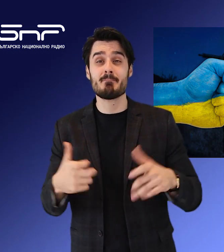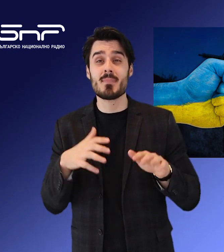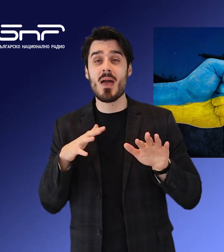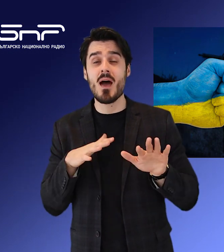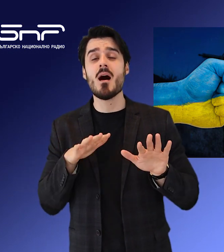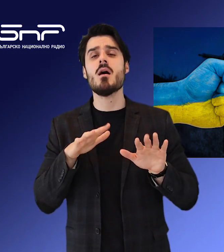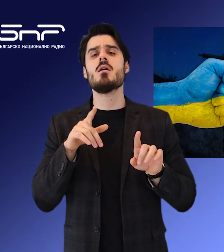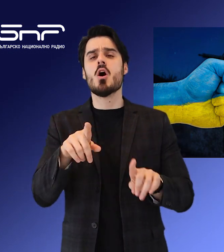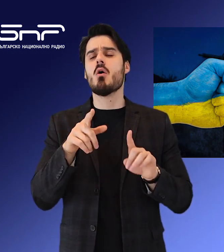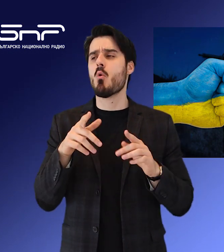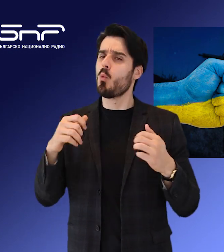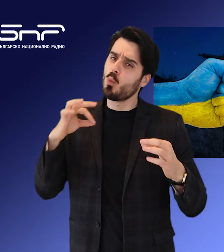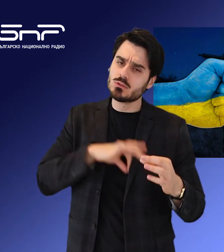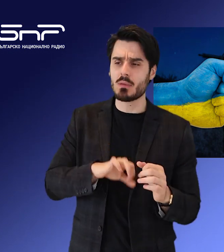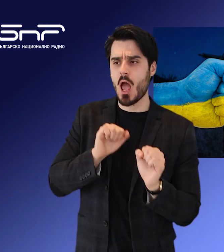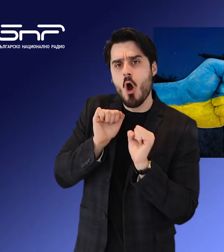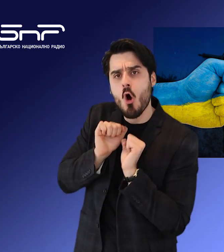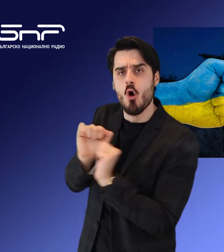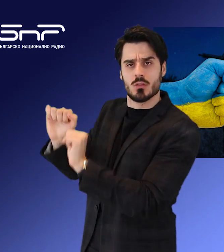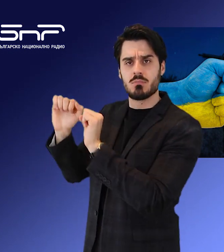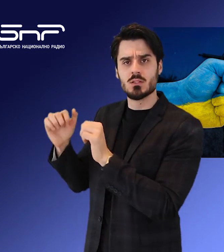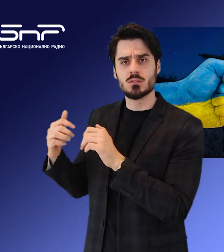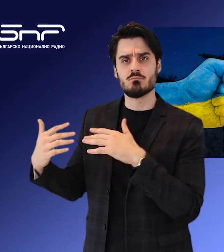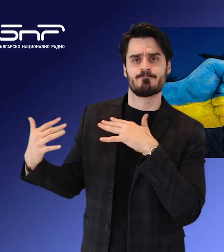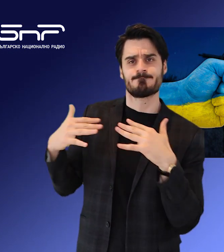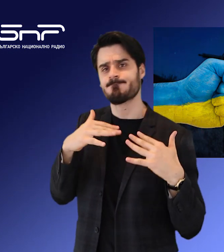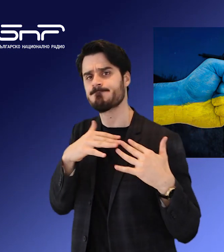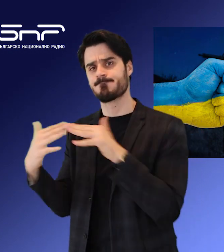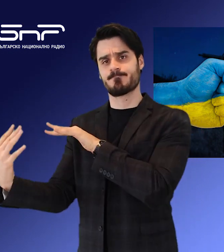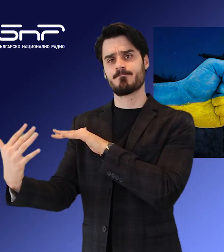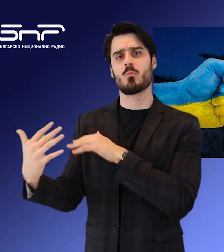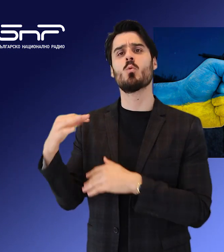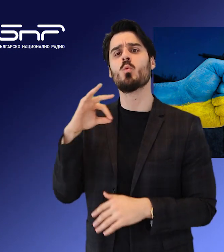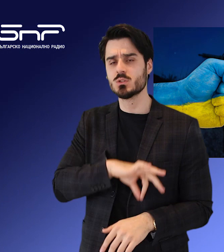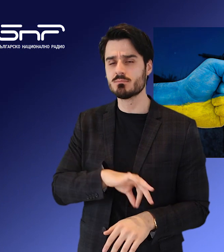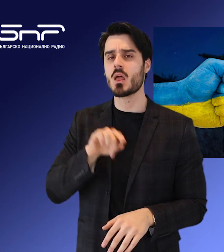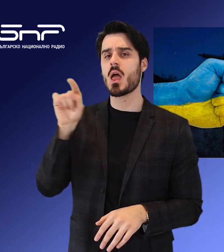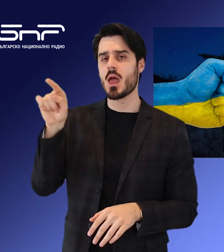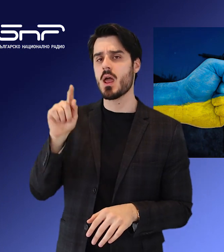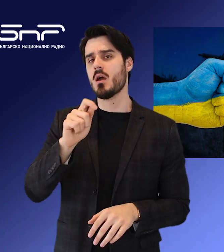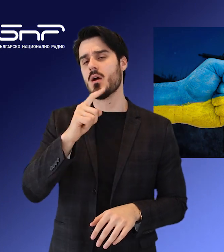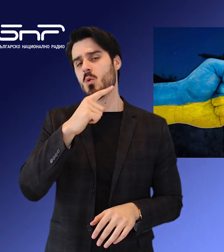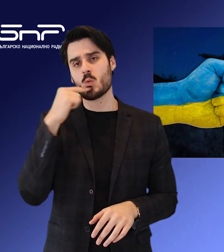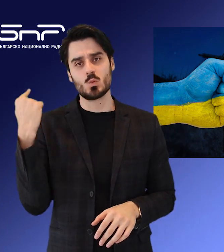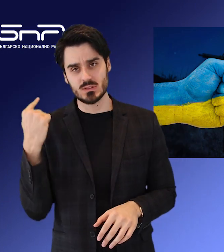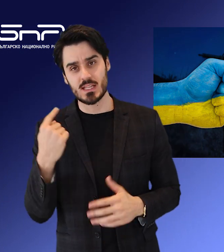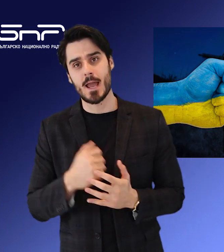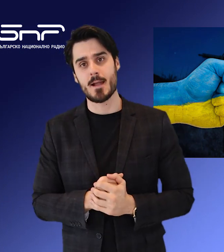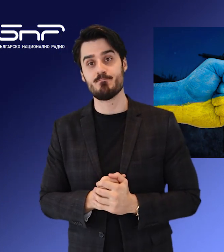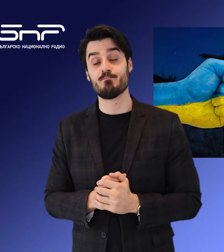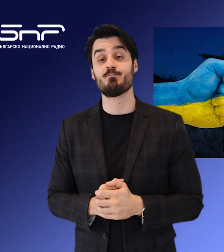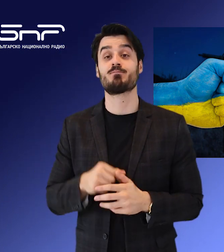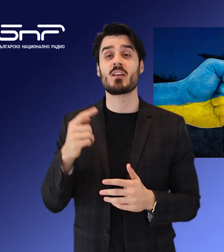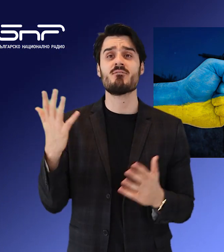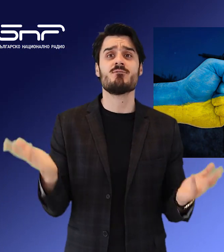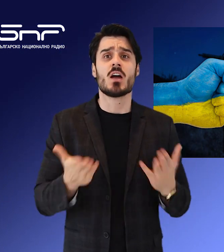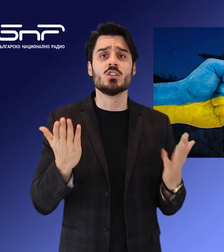неговите войски са облъснали няколко руски атаки, извършени по едно и също време в различни точки на източния фронт. 400